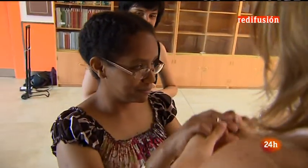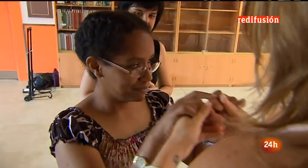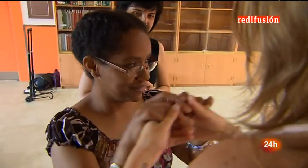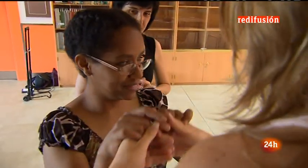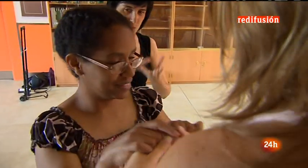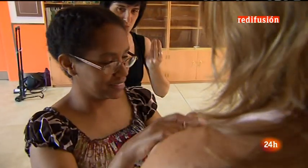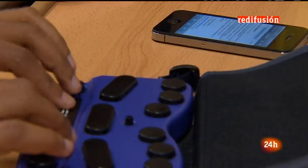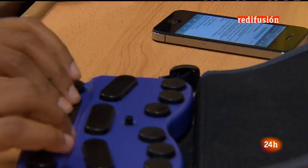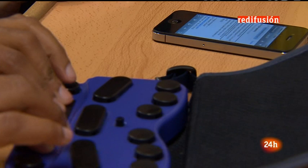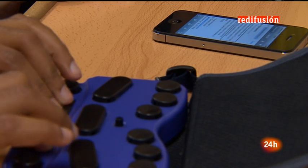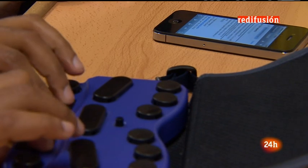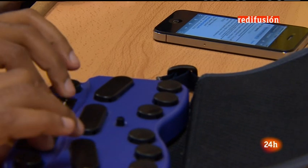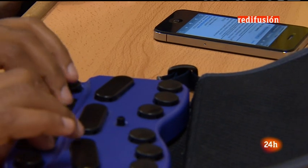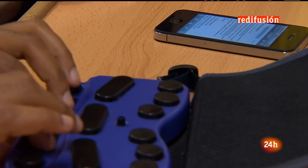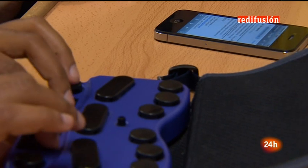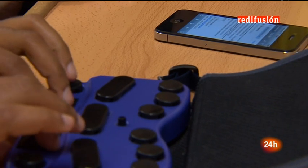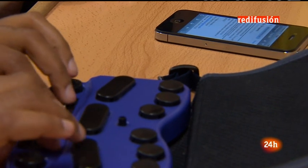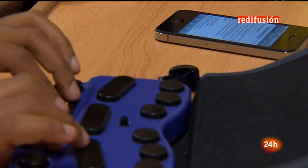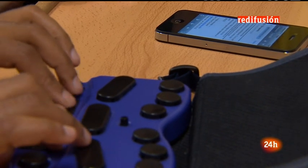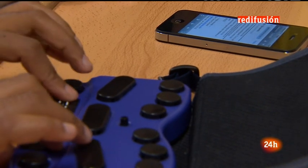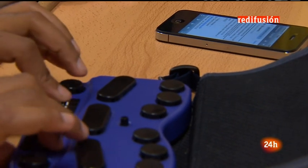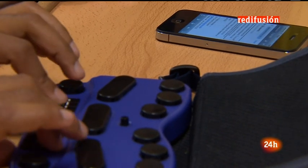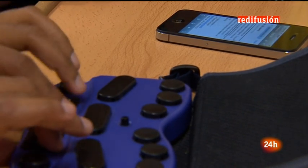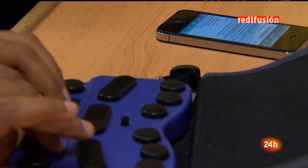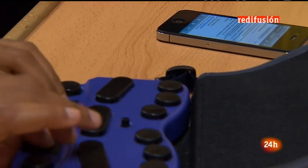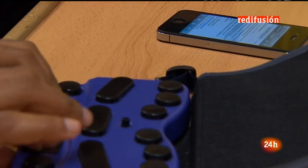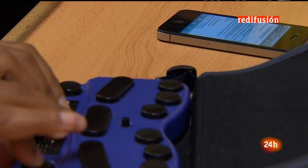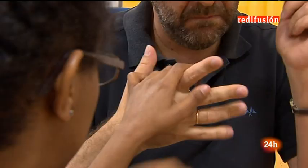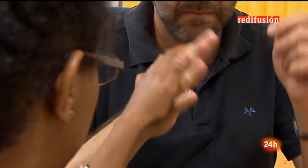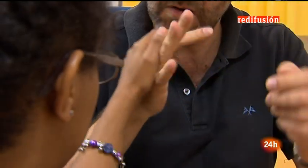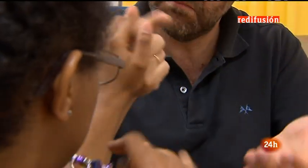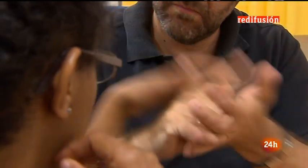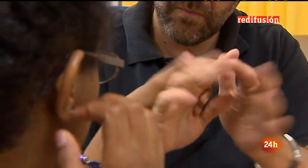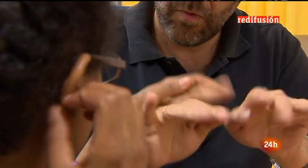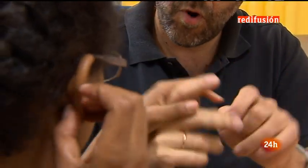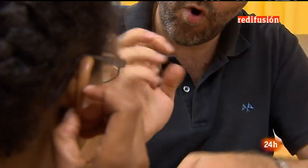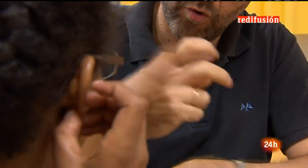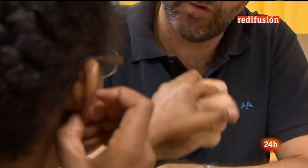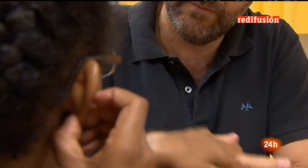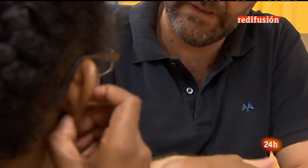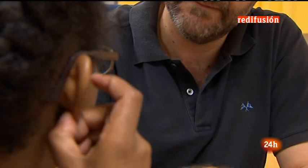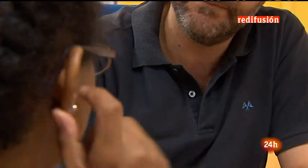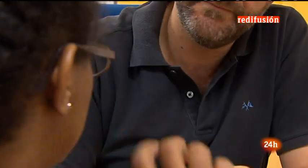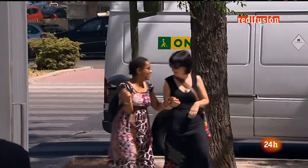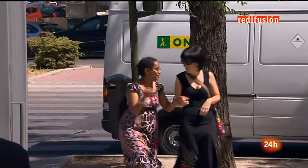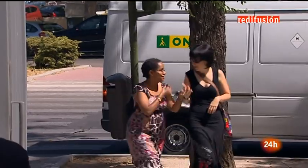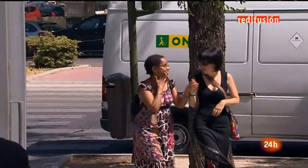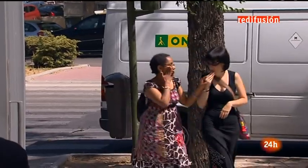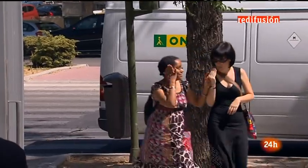6.000 sordociegos que hay en España en aprobar una carrera universitaria. Como una alumna más asegura, a pesar de su discapacidad, no ha recibido